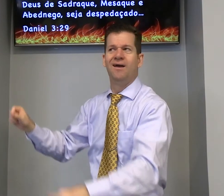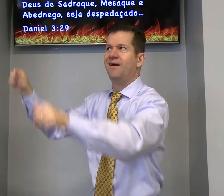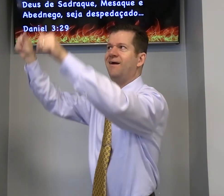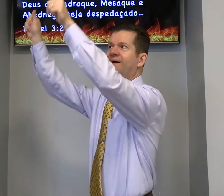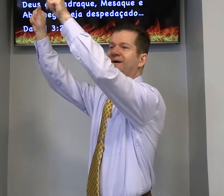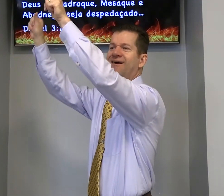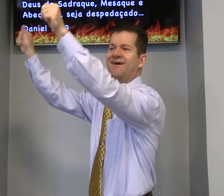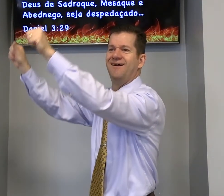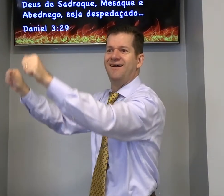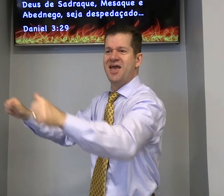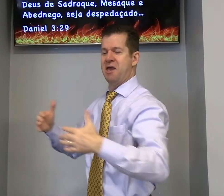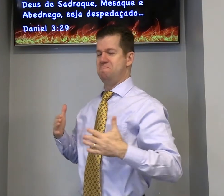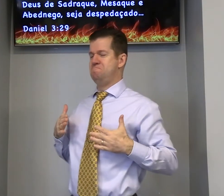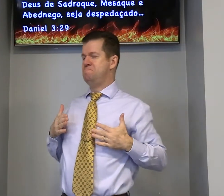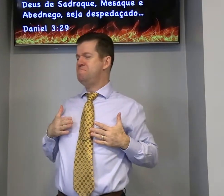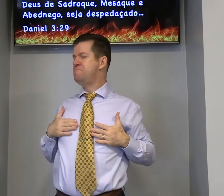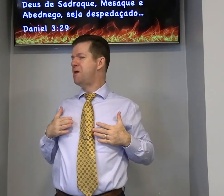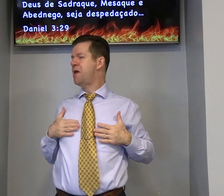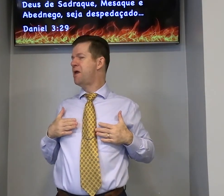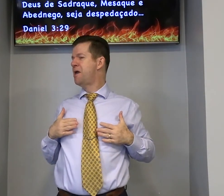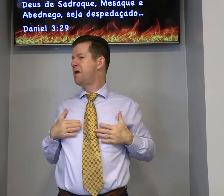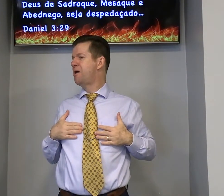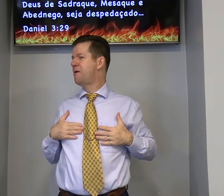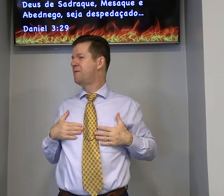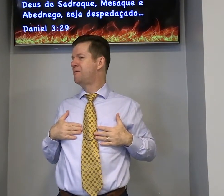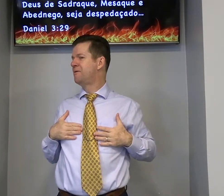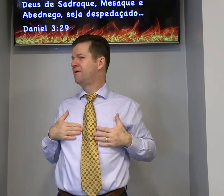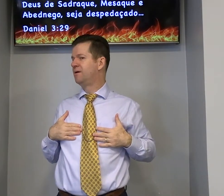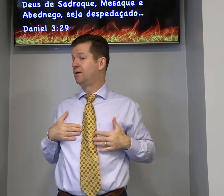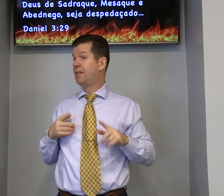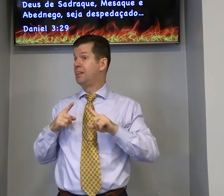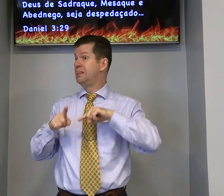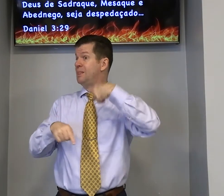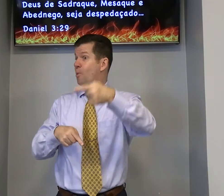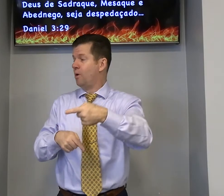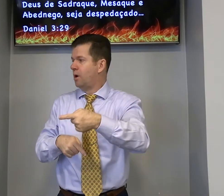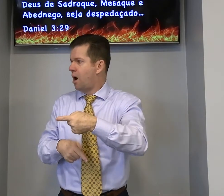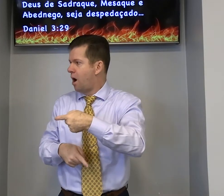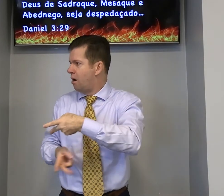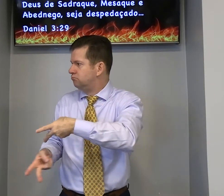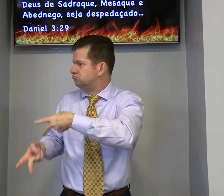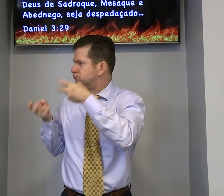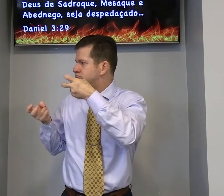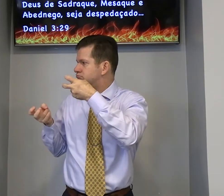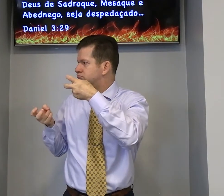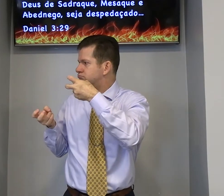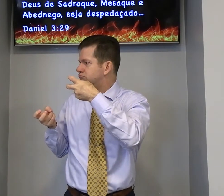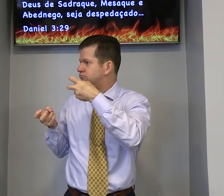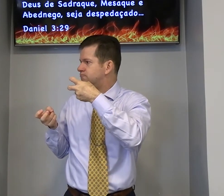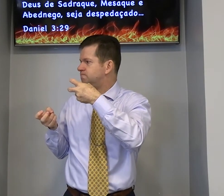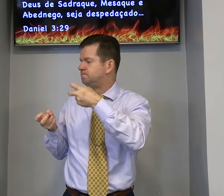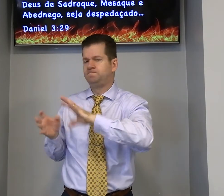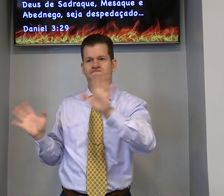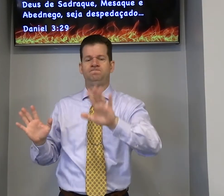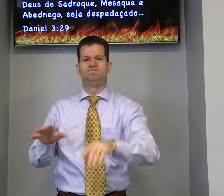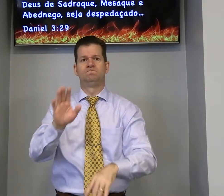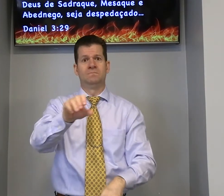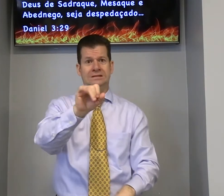adorar a estátua dele depois ele percebeu que está errado